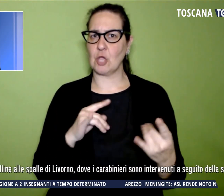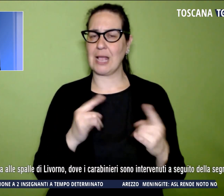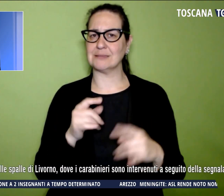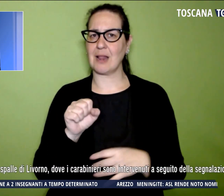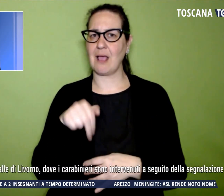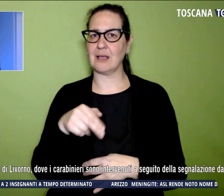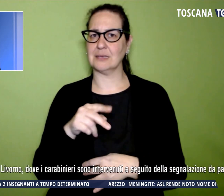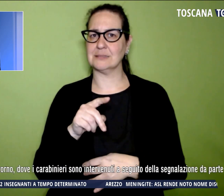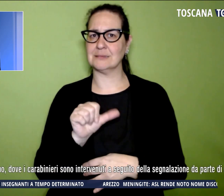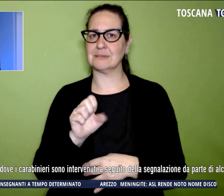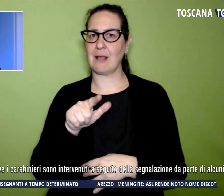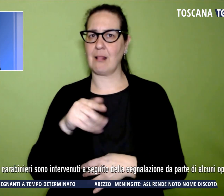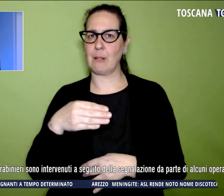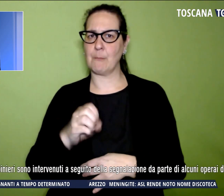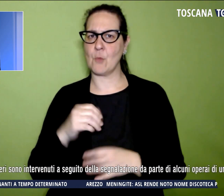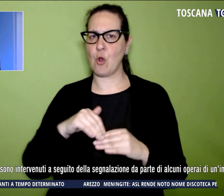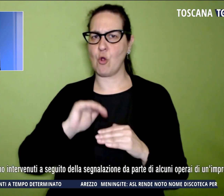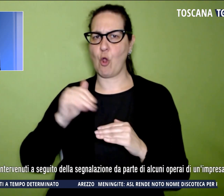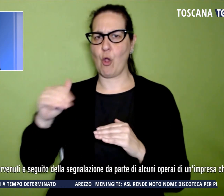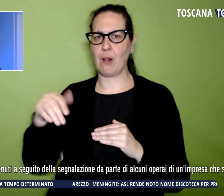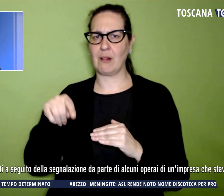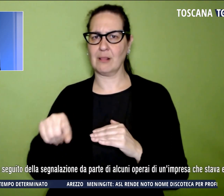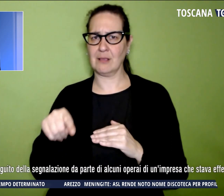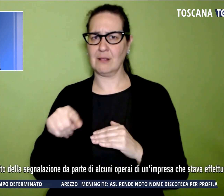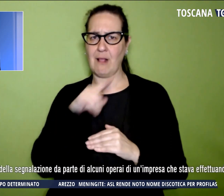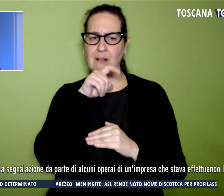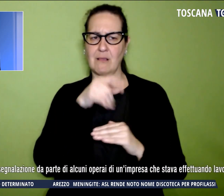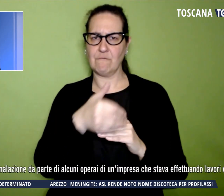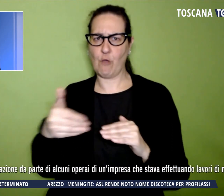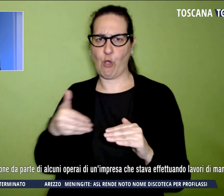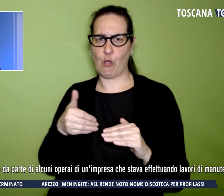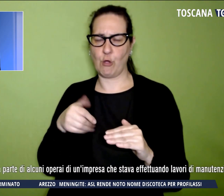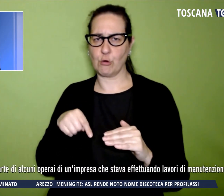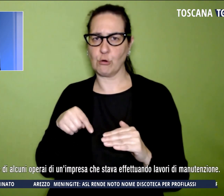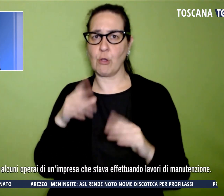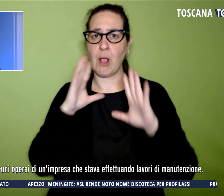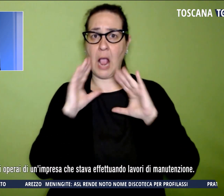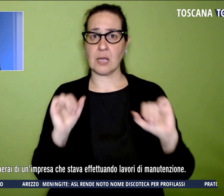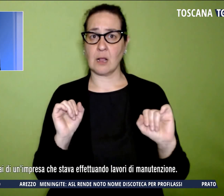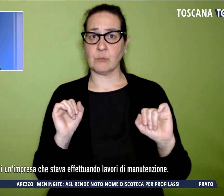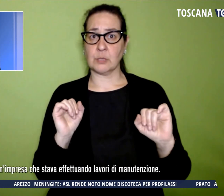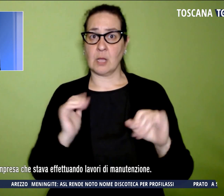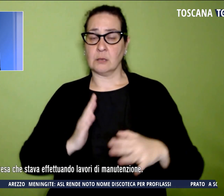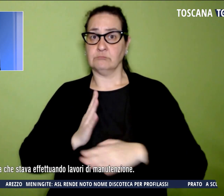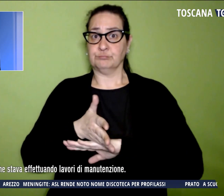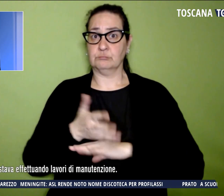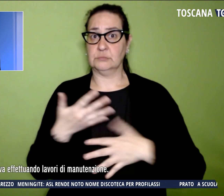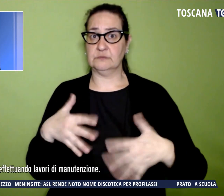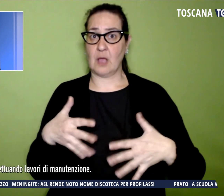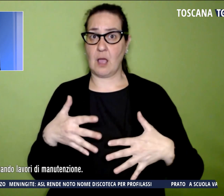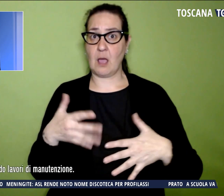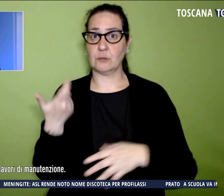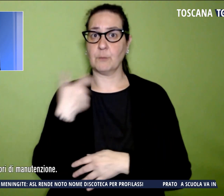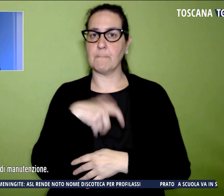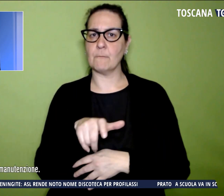un paese di collina alle spalle di Livorno dove i carabinieri sono intervenuti a seguito della